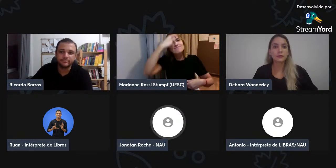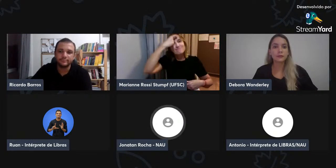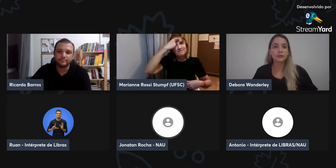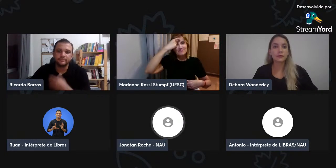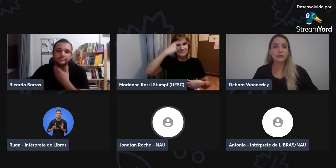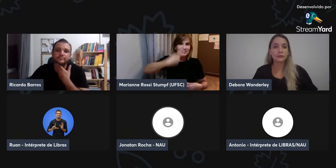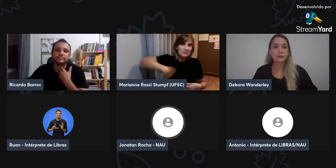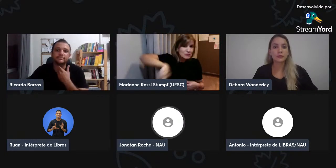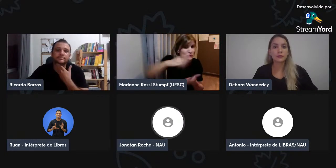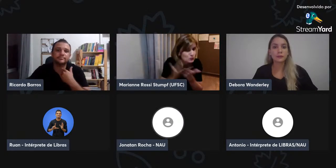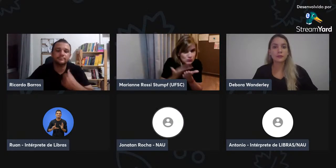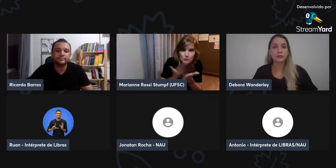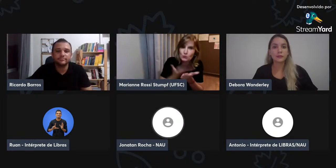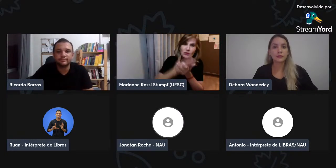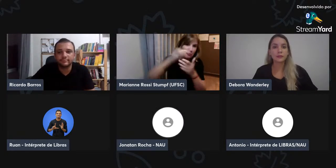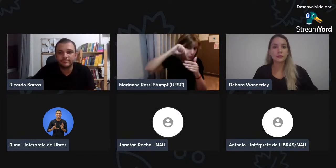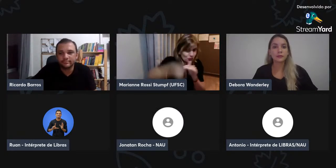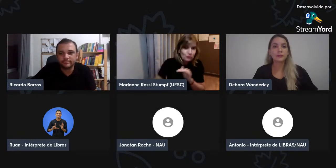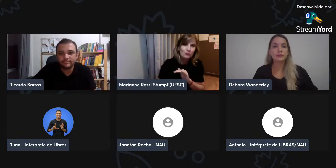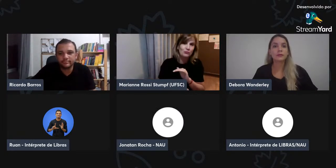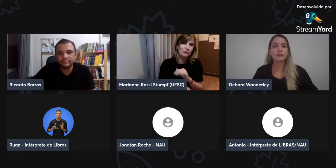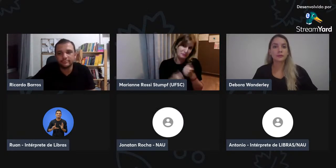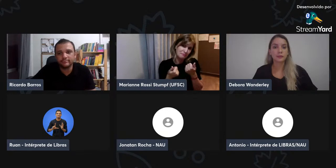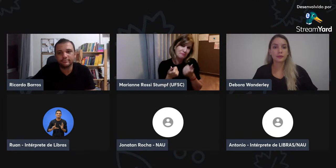Expressar as várias expressões faciais, né? Então,